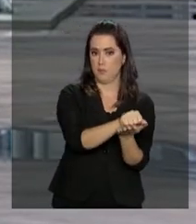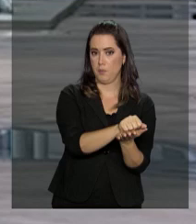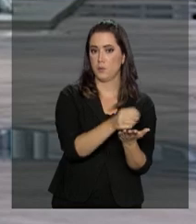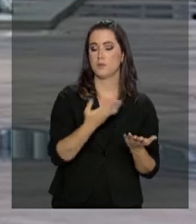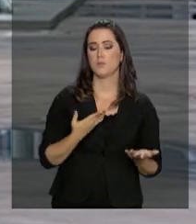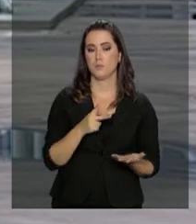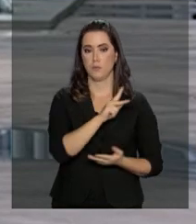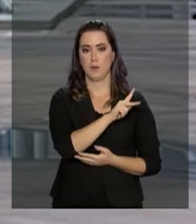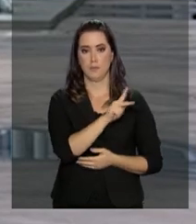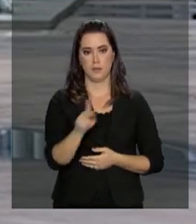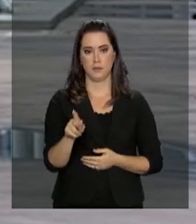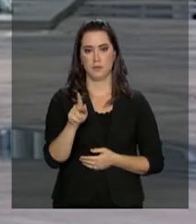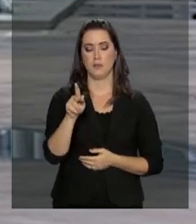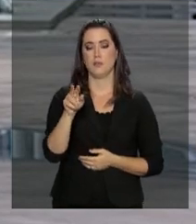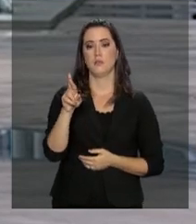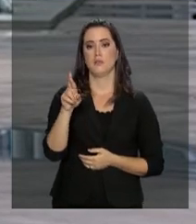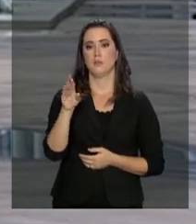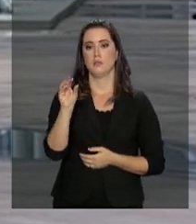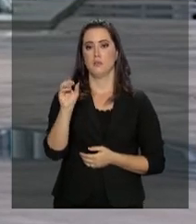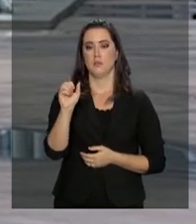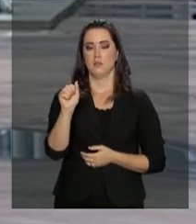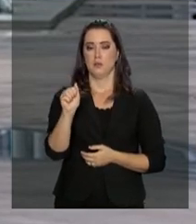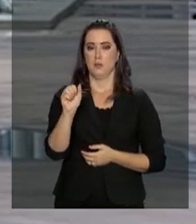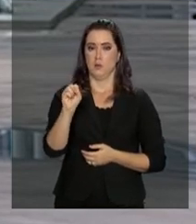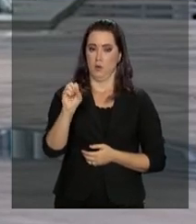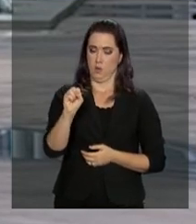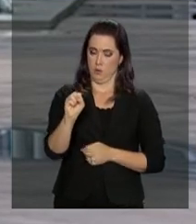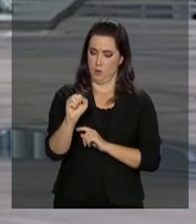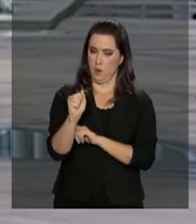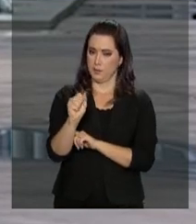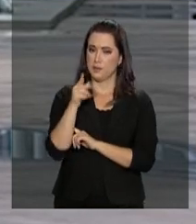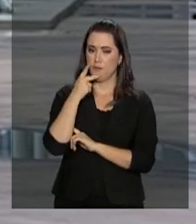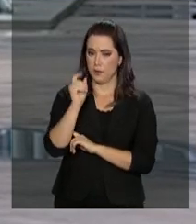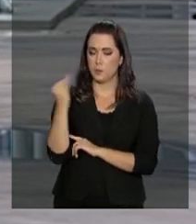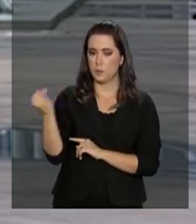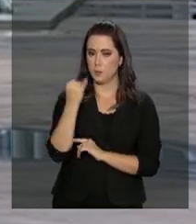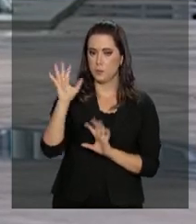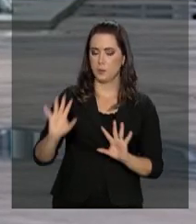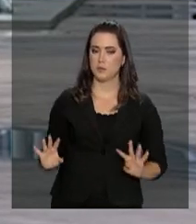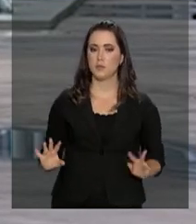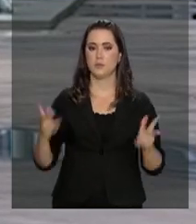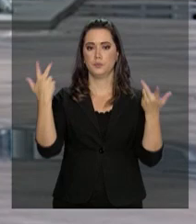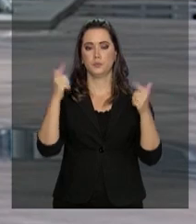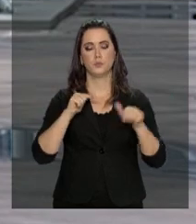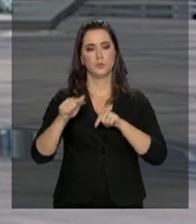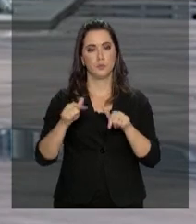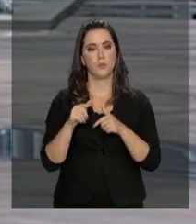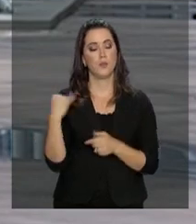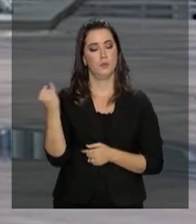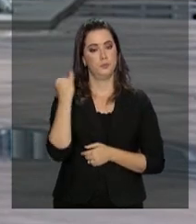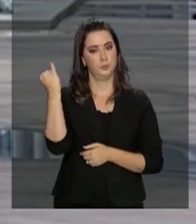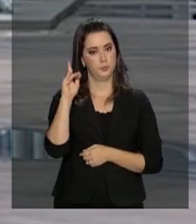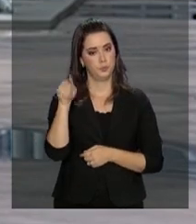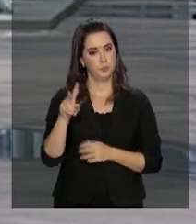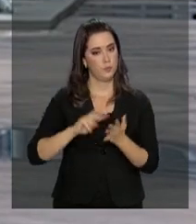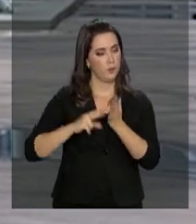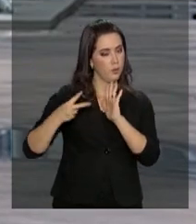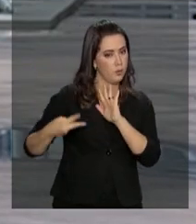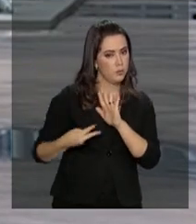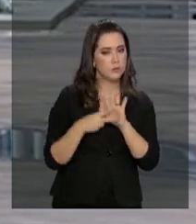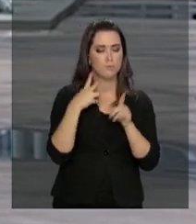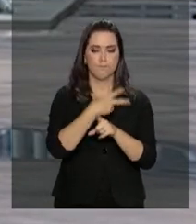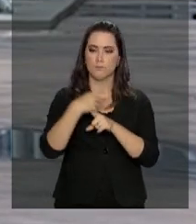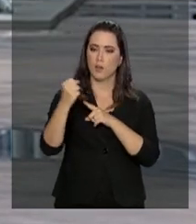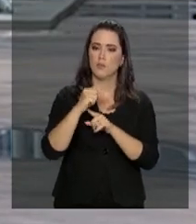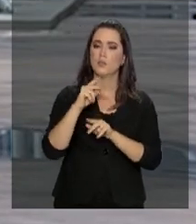A presidente do TSE, a ministra Rosa Weber, falou sobre a importância dessa cerimônia, desse ato formal, que representa a